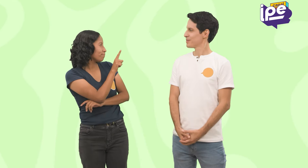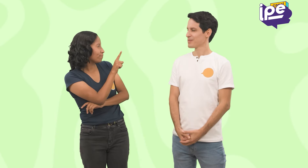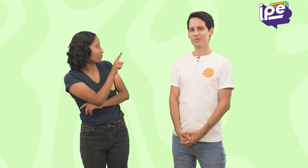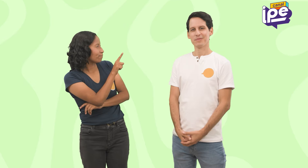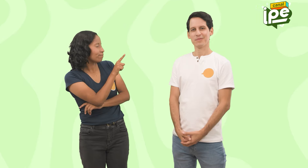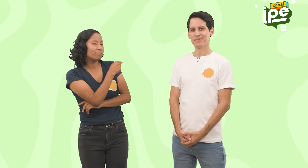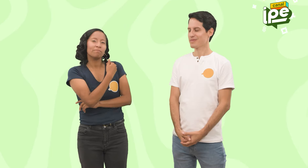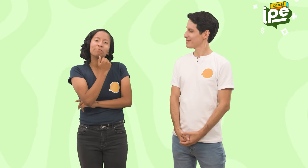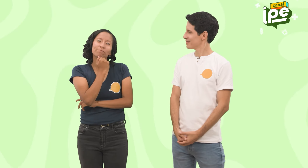bien